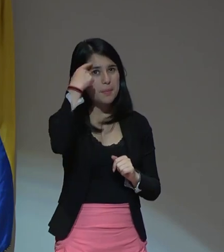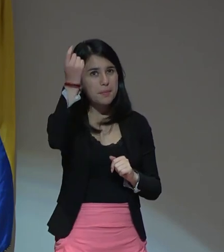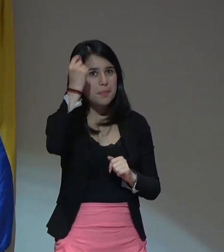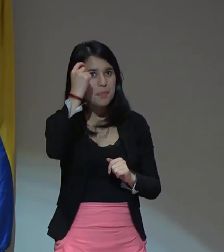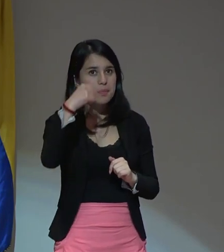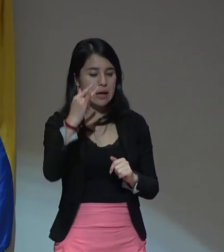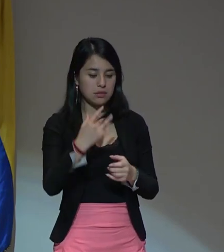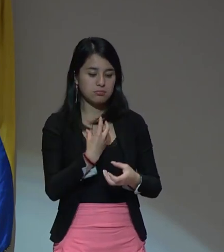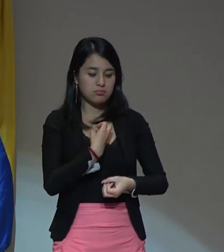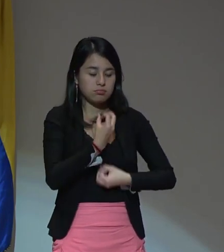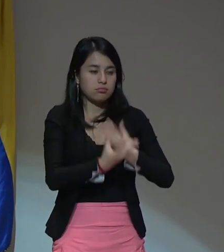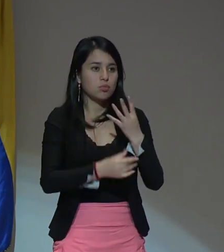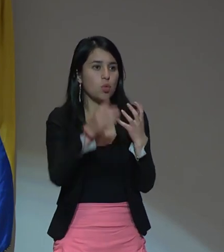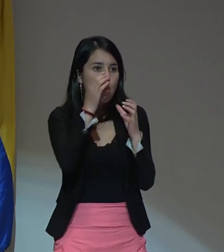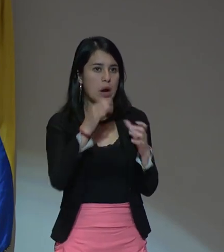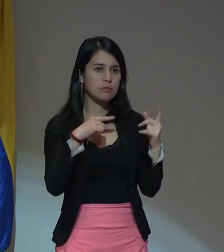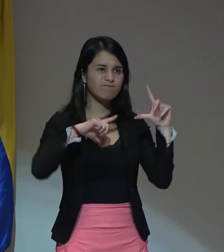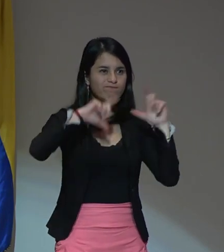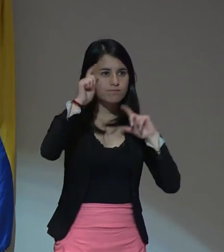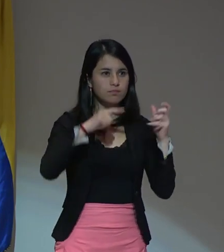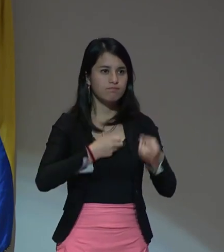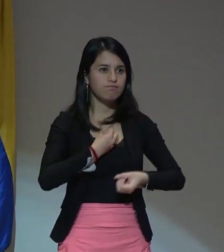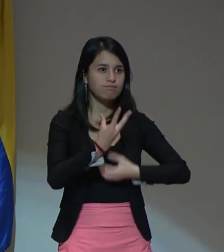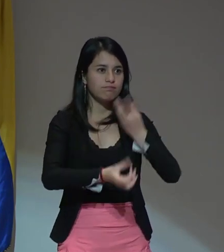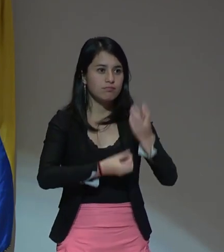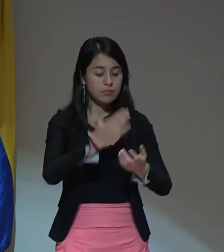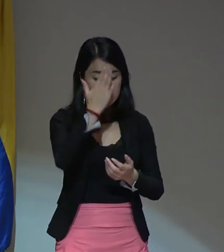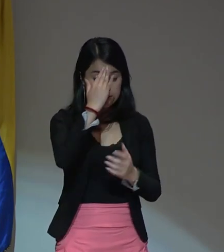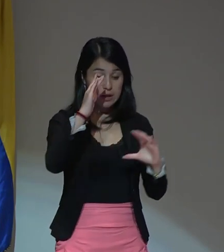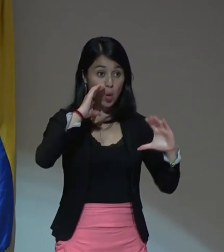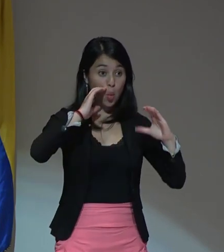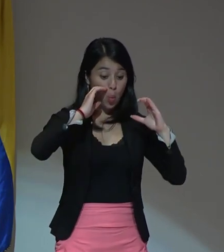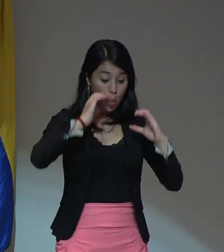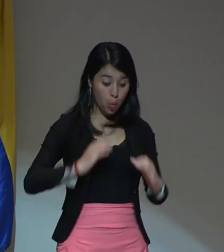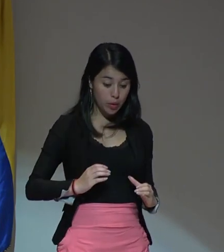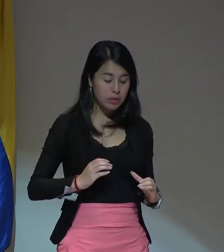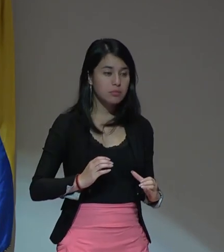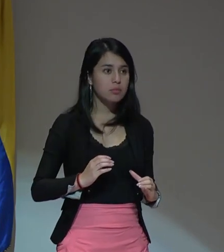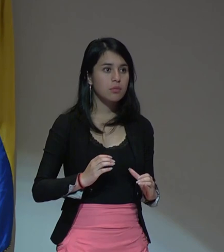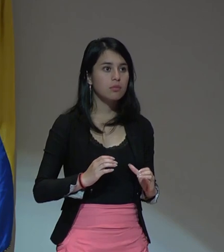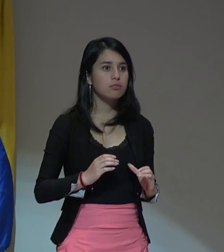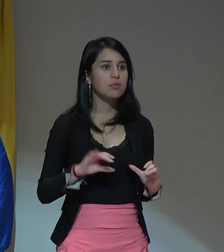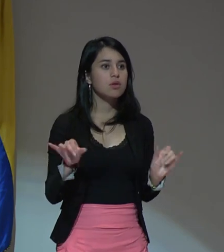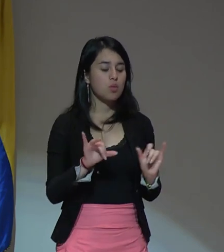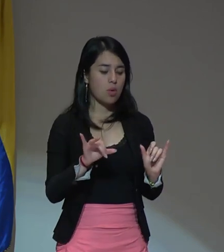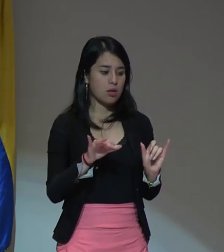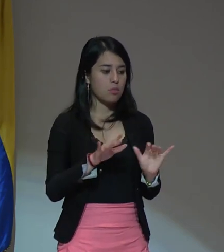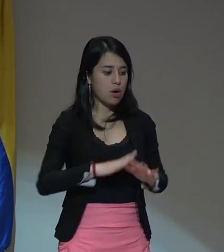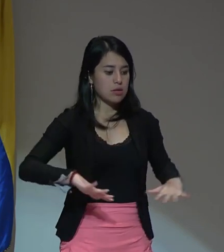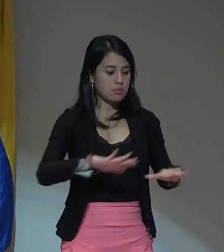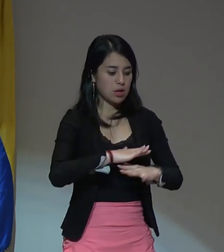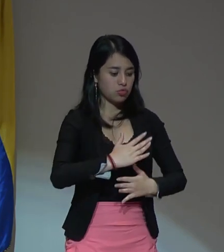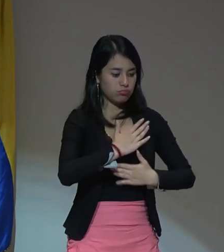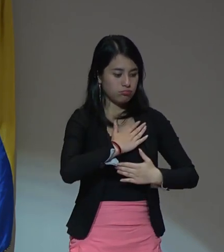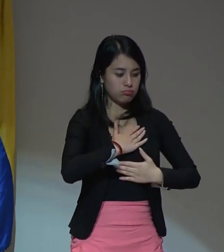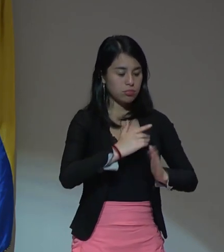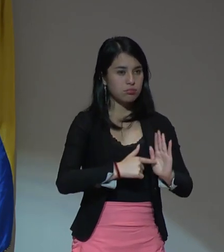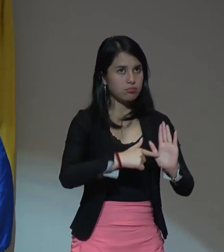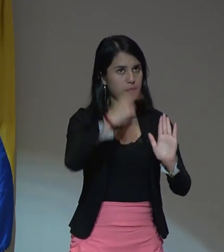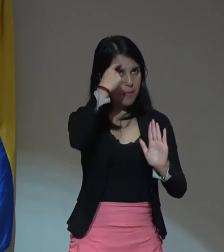expresa en el cuerpo siendo el cuerpo el primer espacio de memoria.